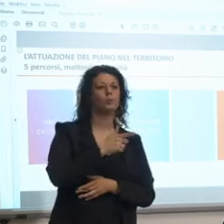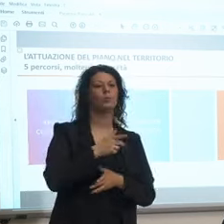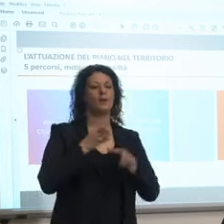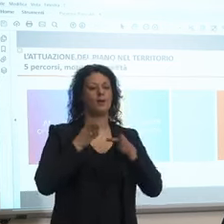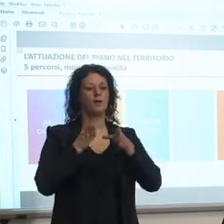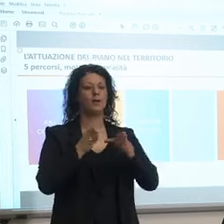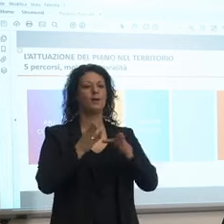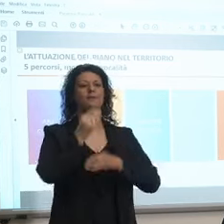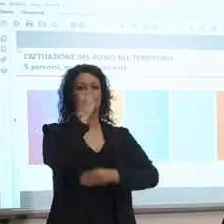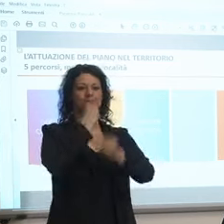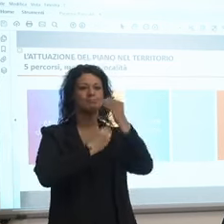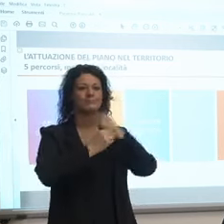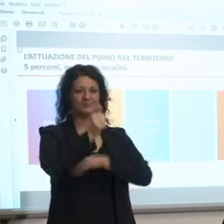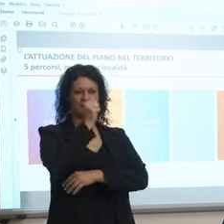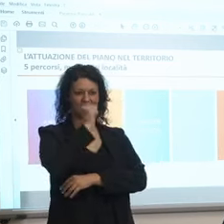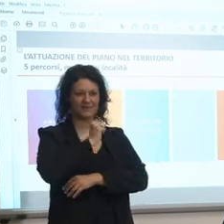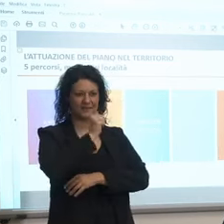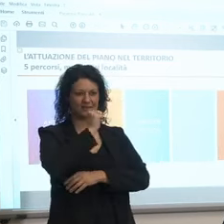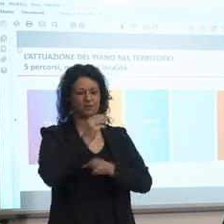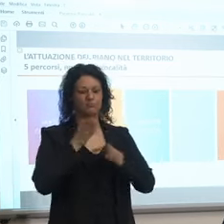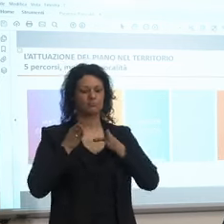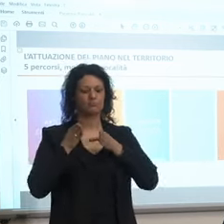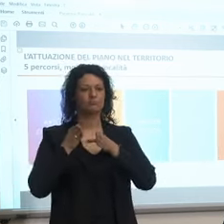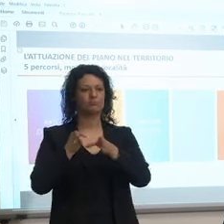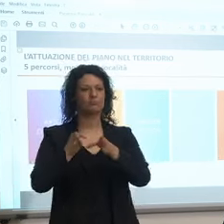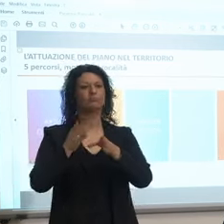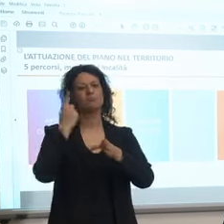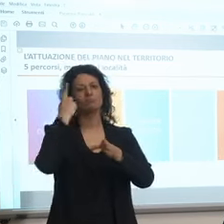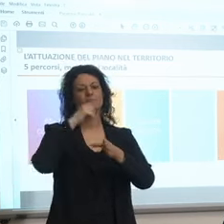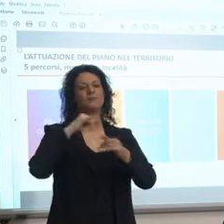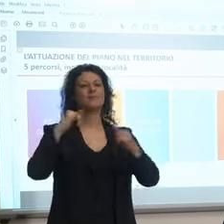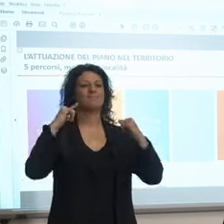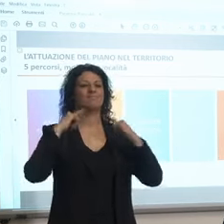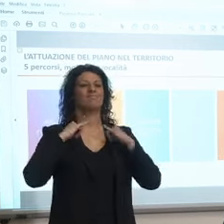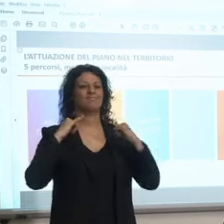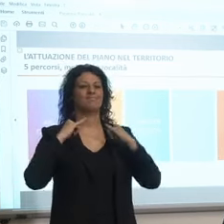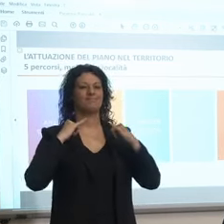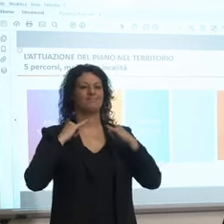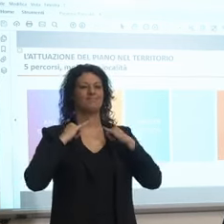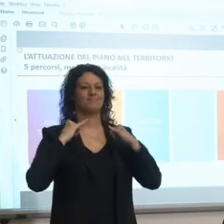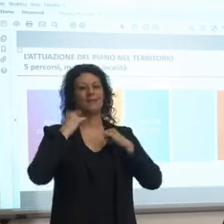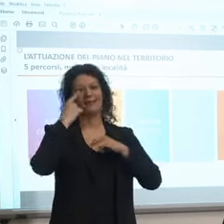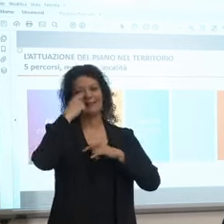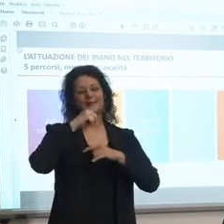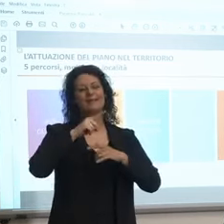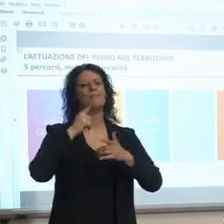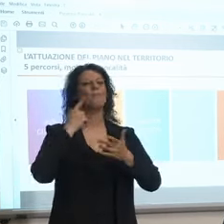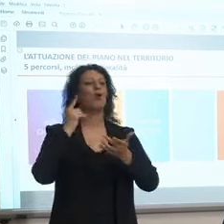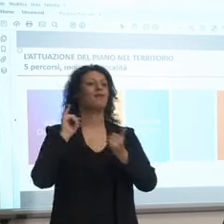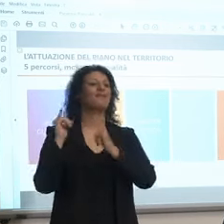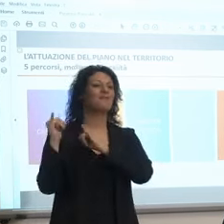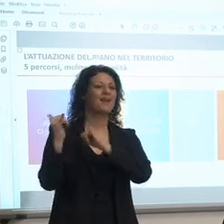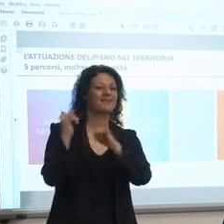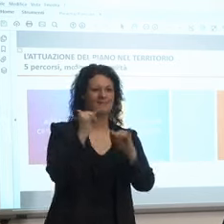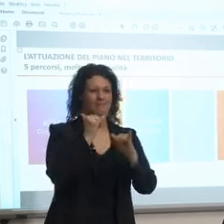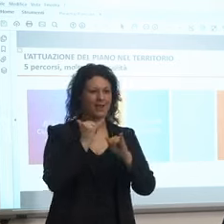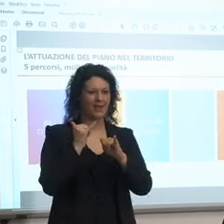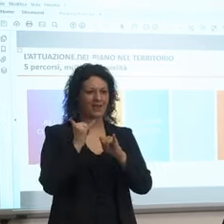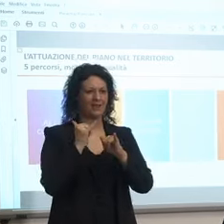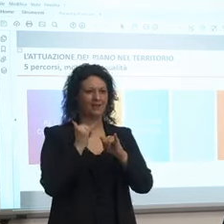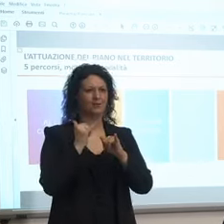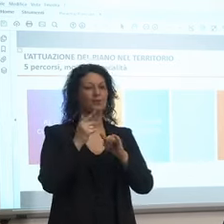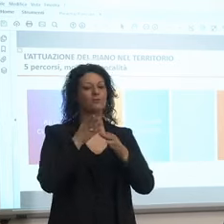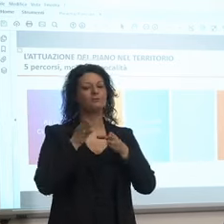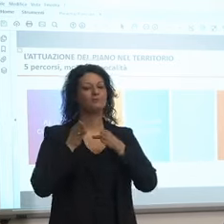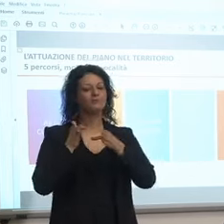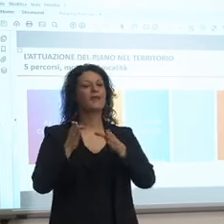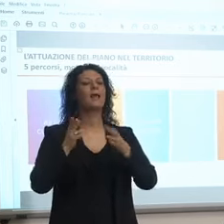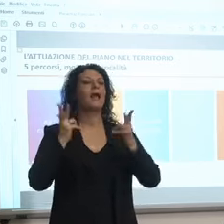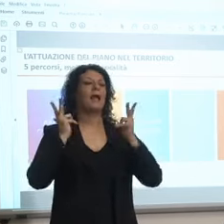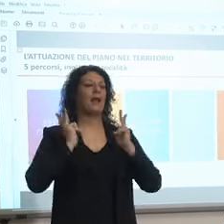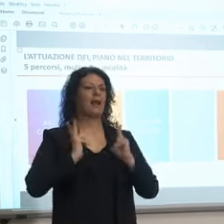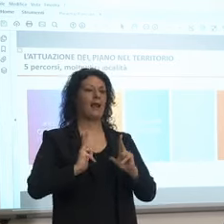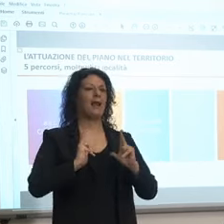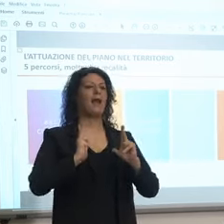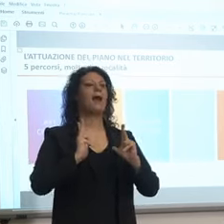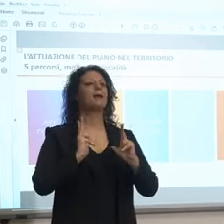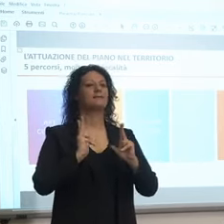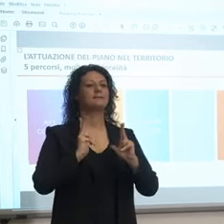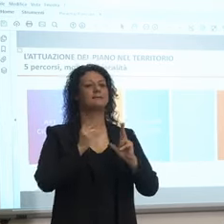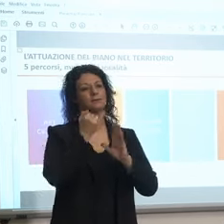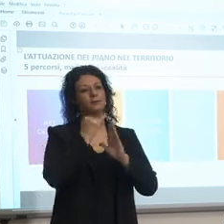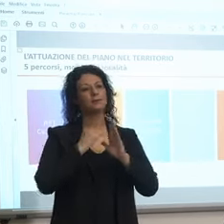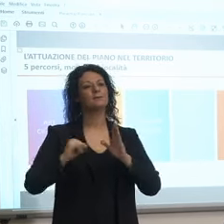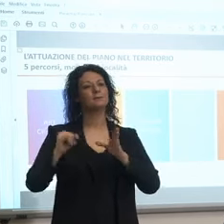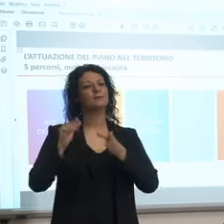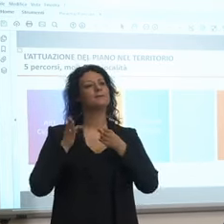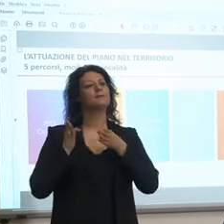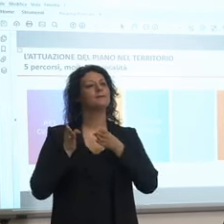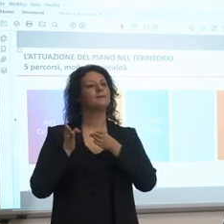enogastronomia summer friends che sarebbero in sostanza il mondo dell'intrattenimento divertimento estivo relax e active che